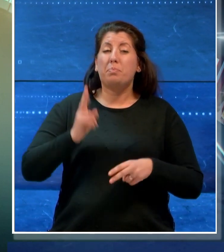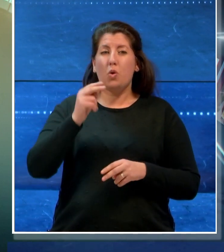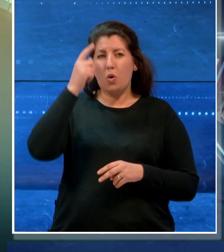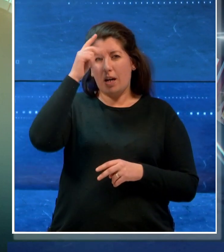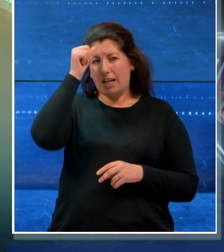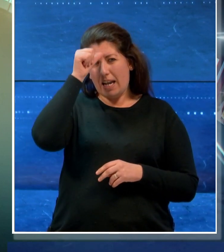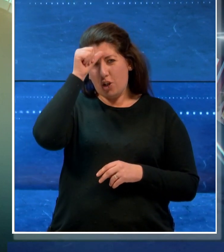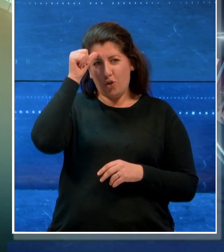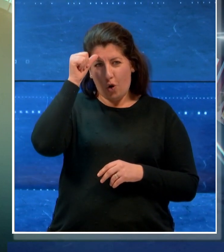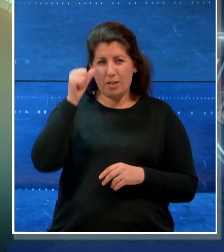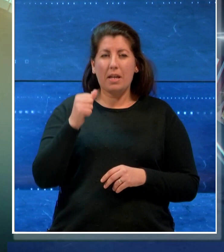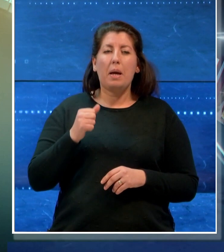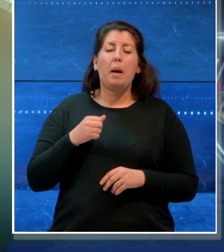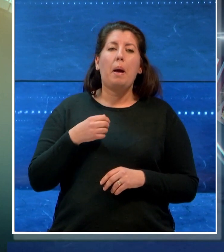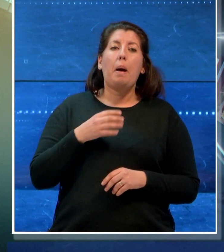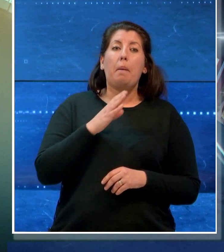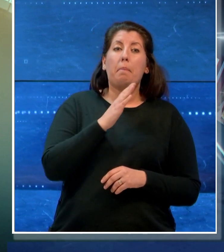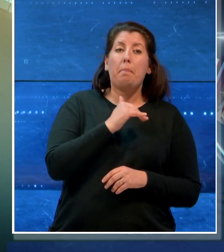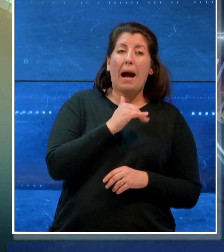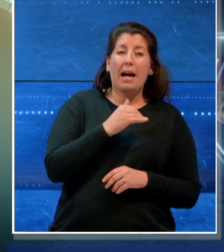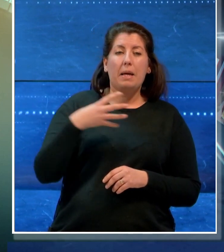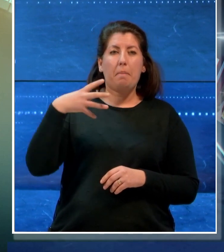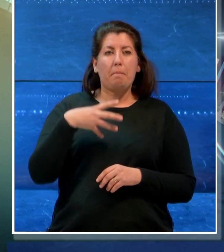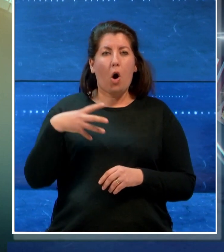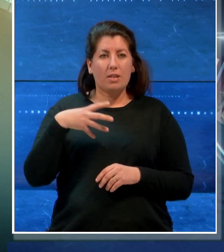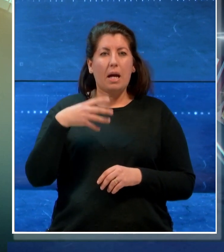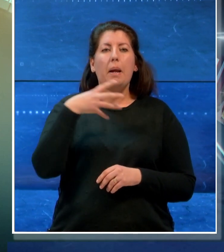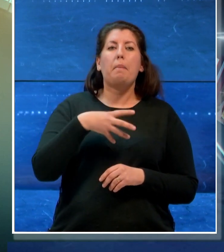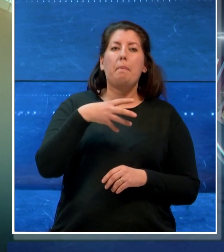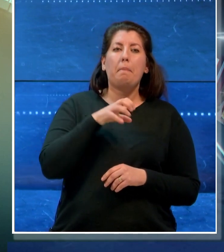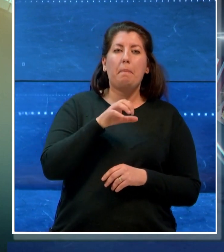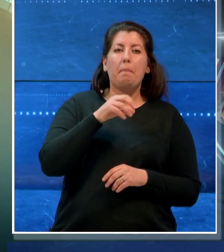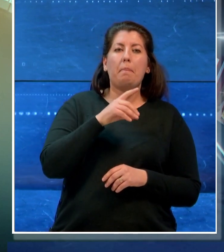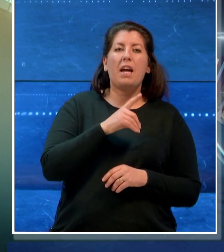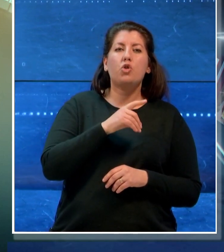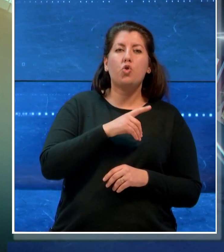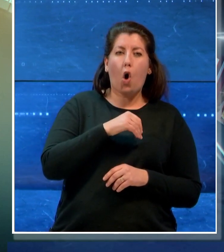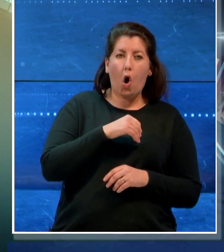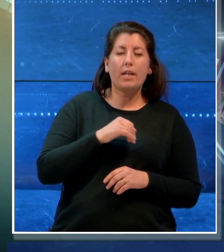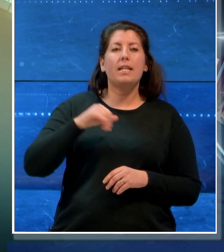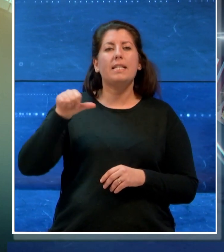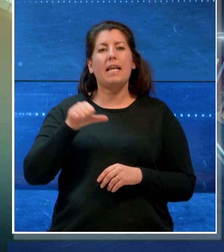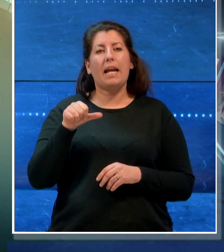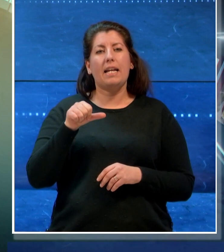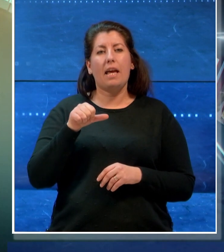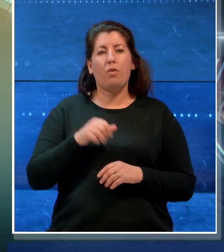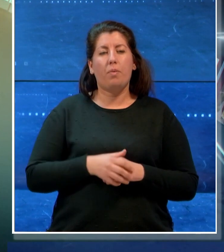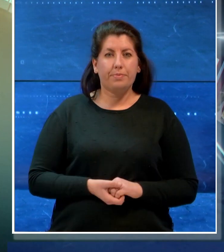Bari, Mostar, Međugorje e la vicina Sarajevo.